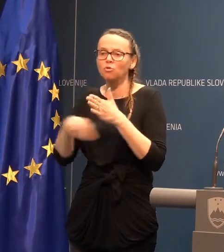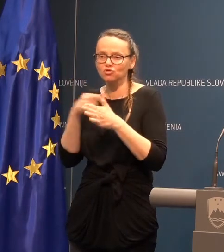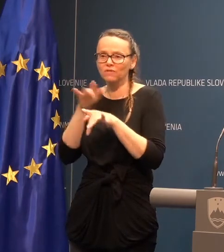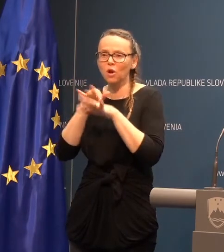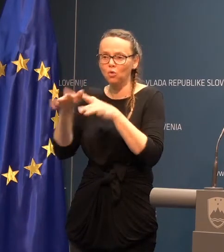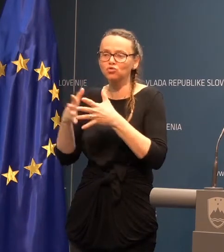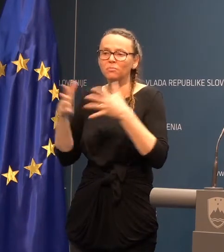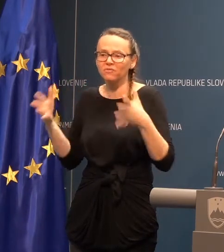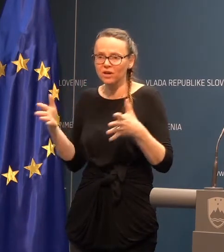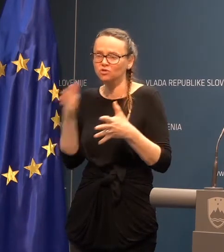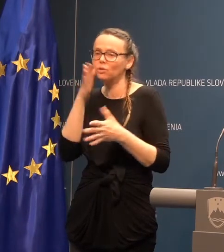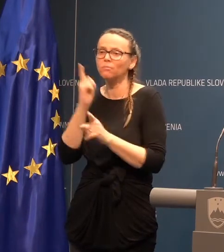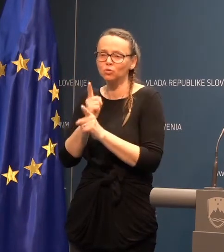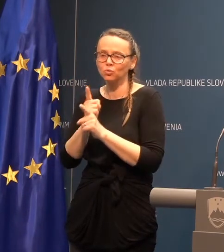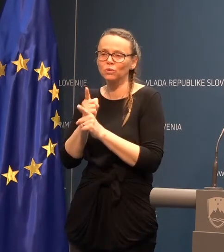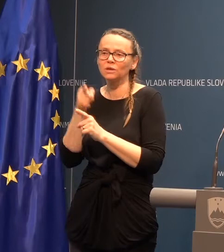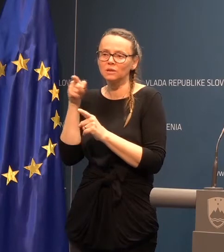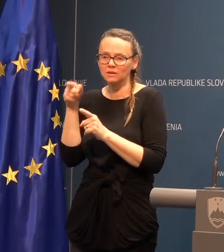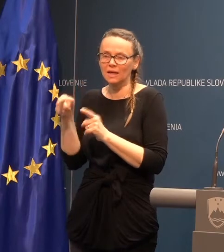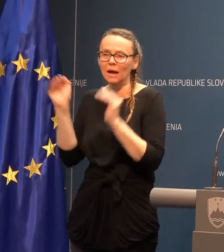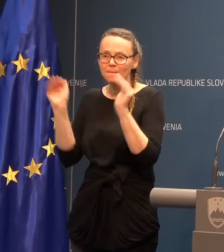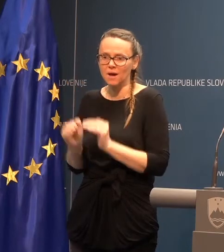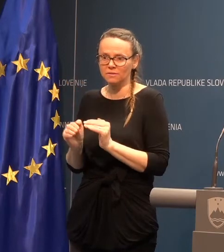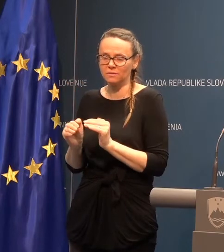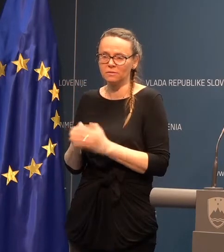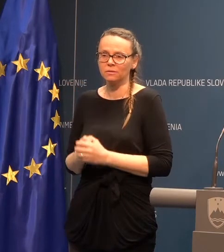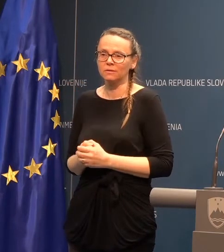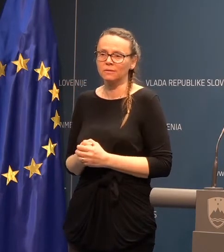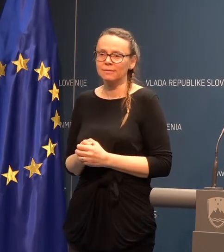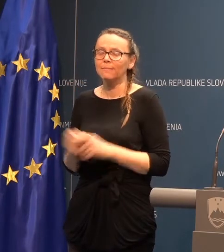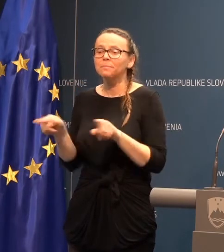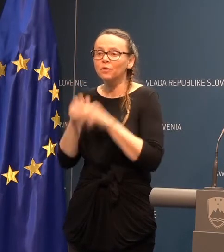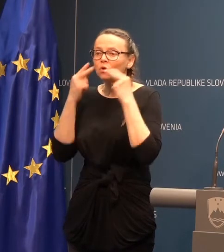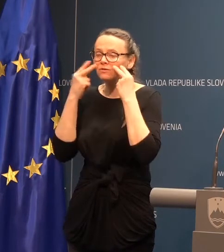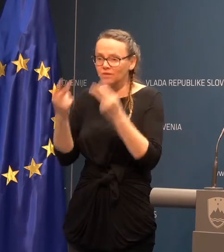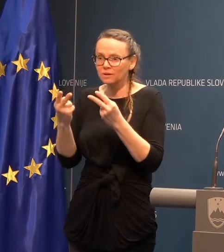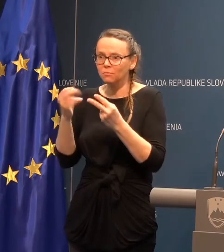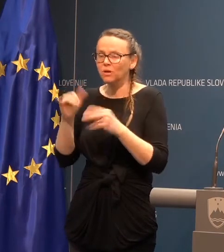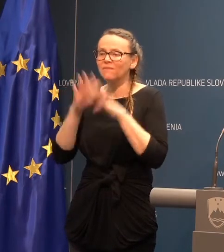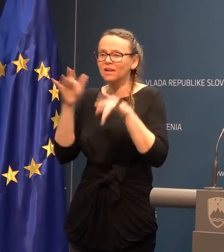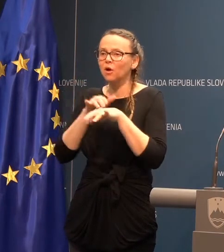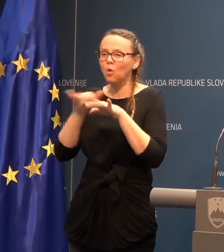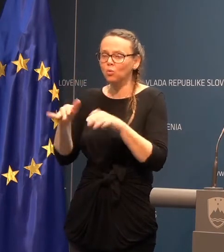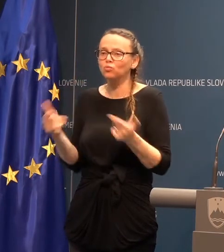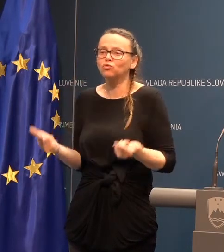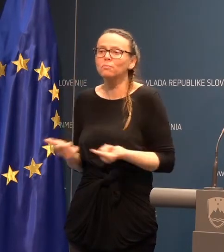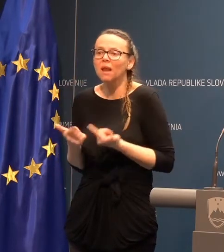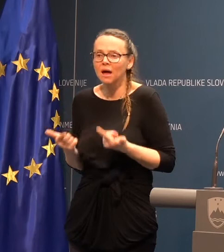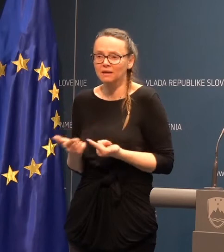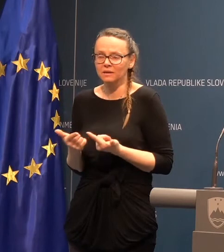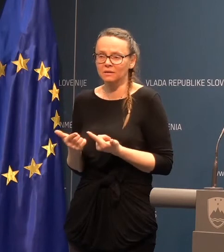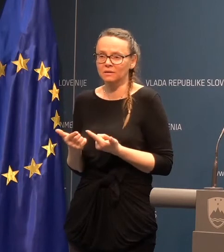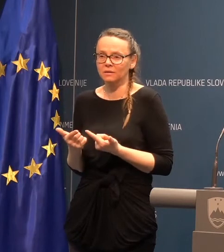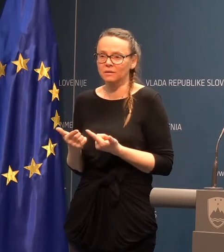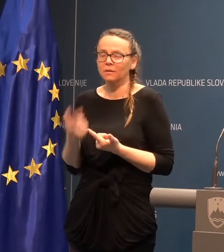okušt preče, da bo pravzaprav tega tudi manj. Kot vidimo je veliko okušt blagih in